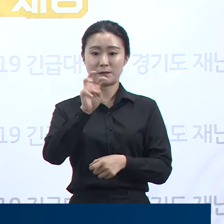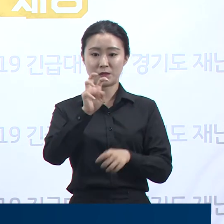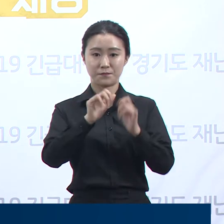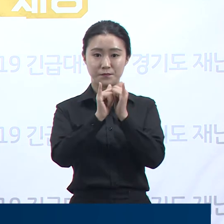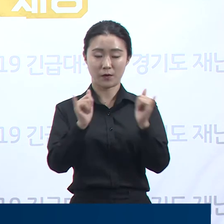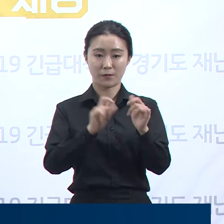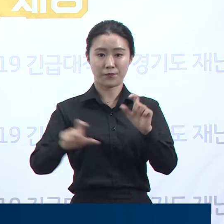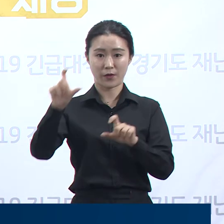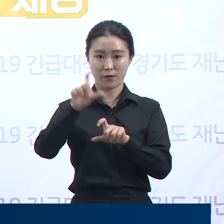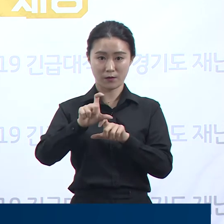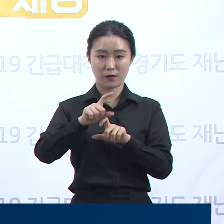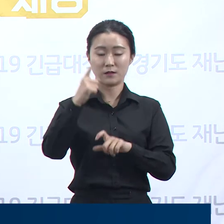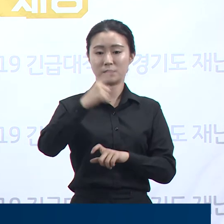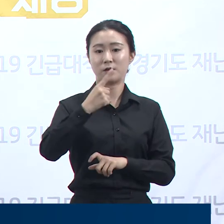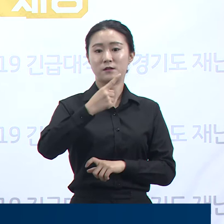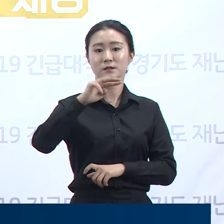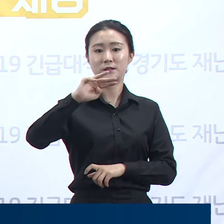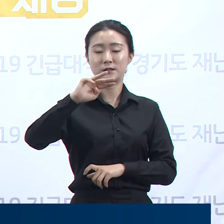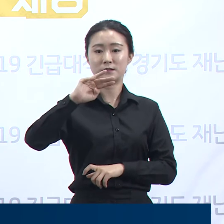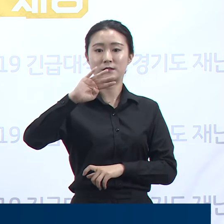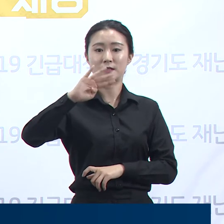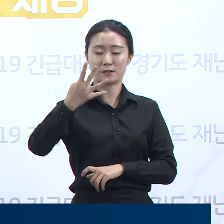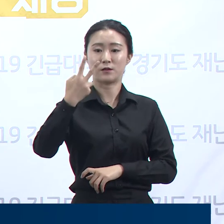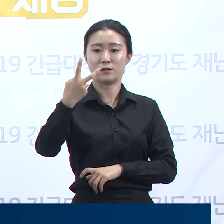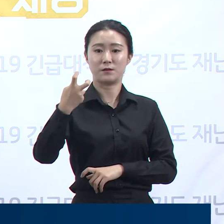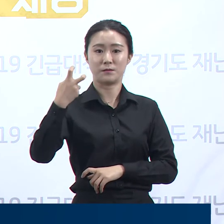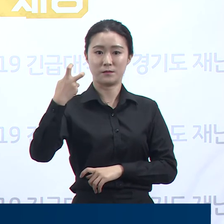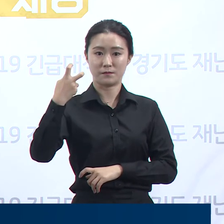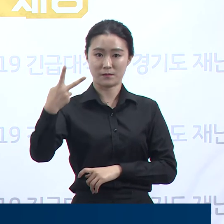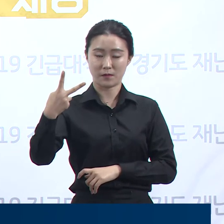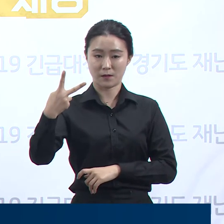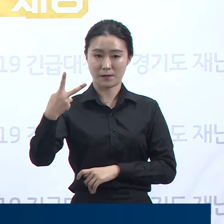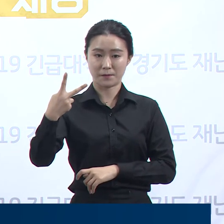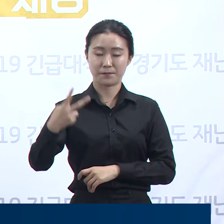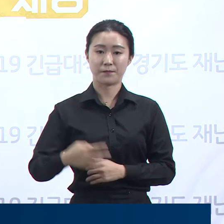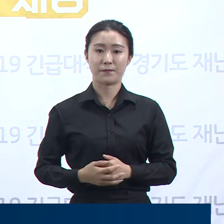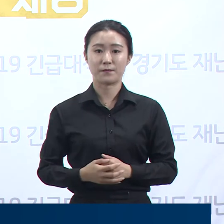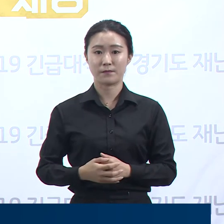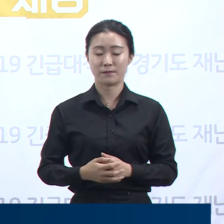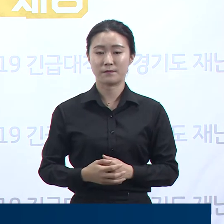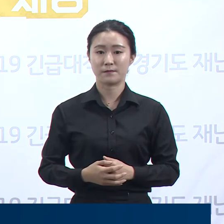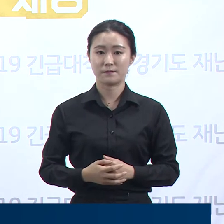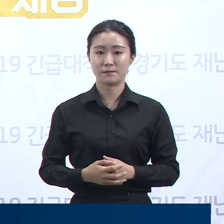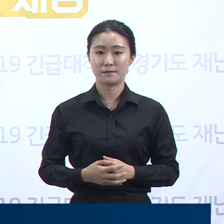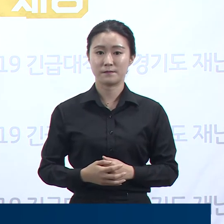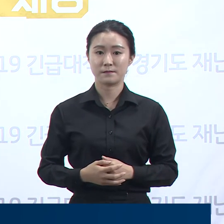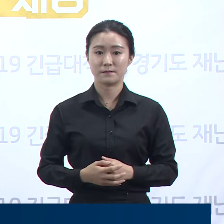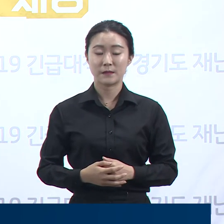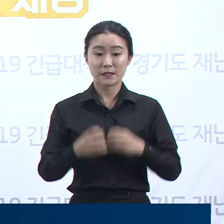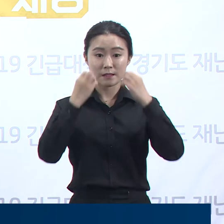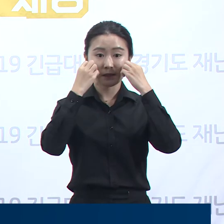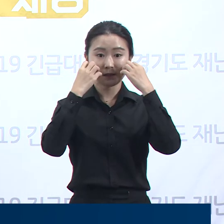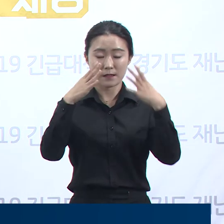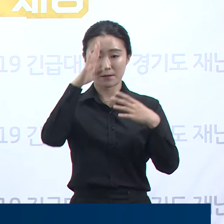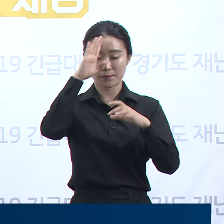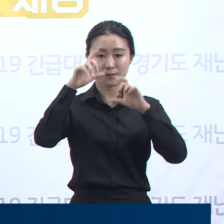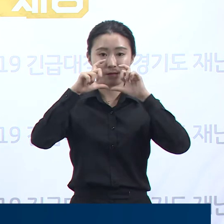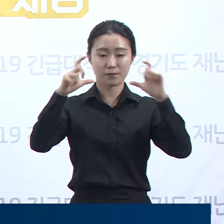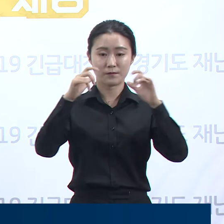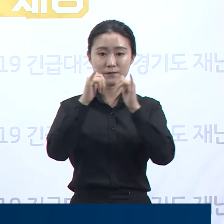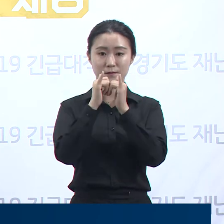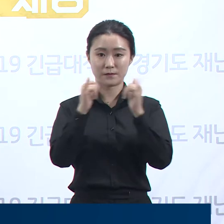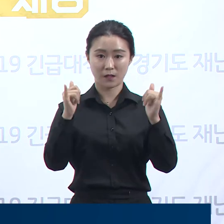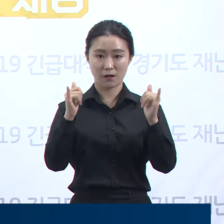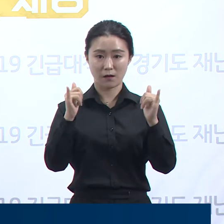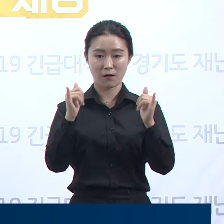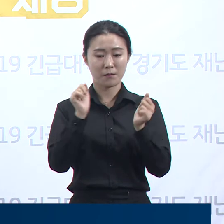,224명으로 도내 14개 시군에서 확진자가 발생하였습니다. 신규 확진자의 주요 감염 경로를